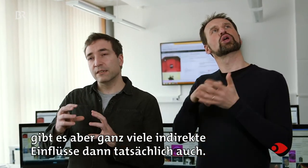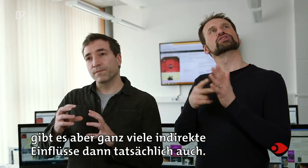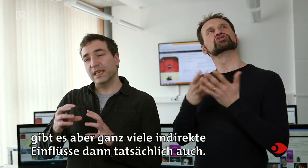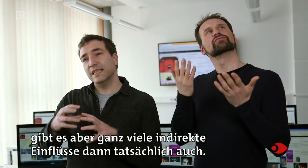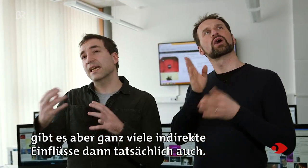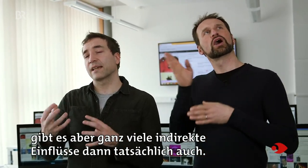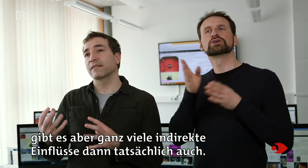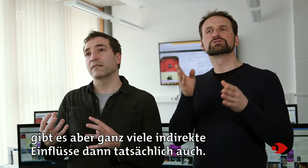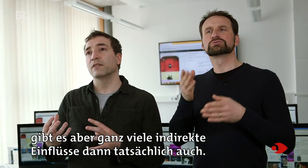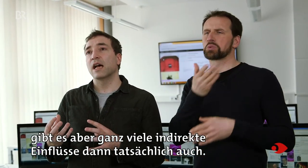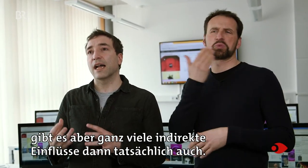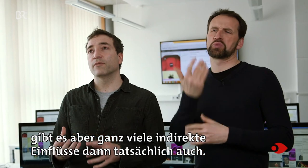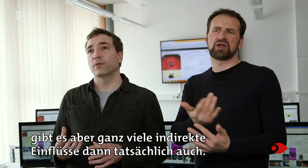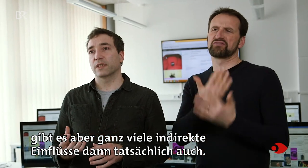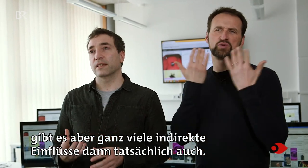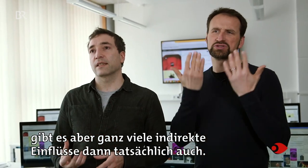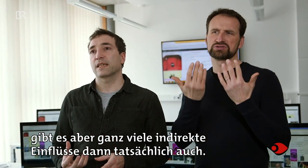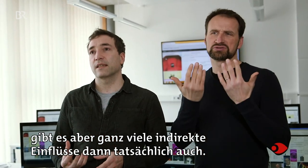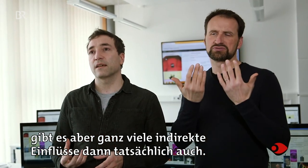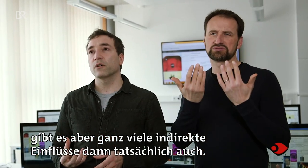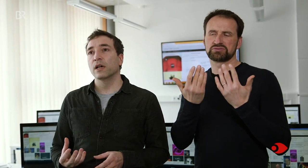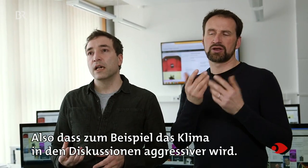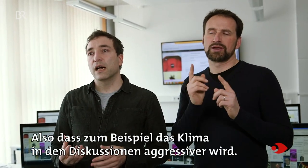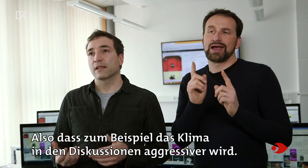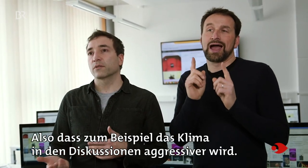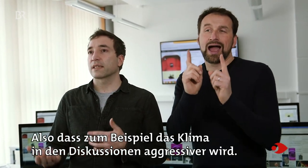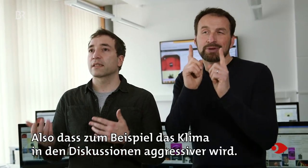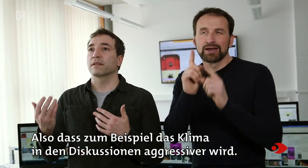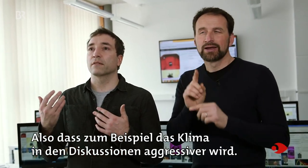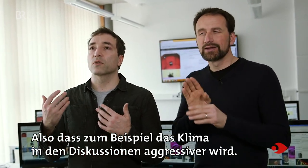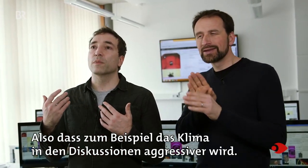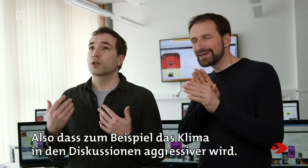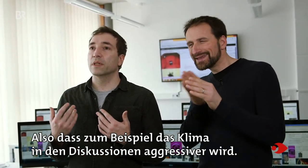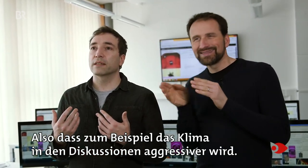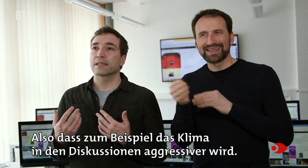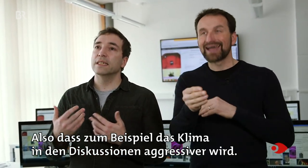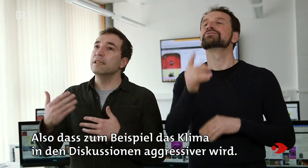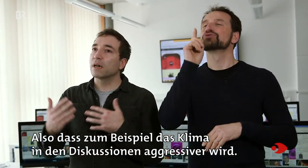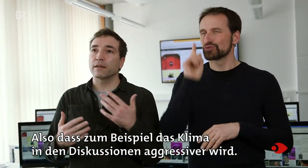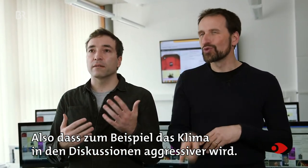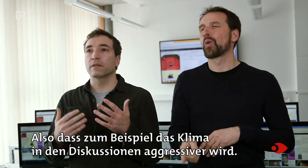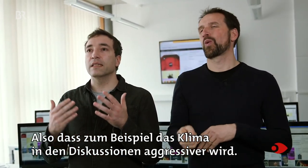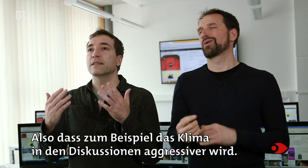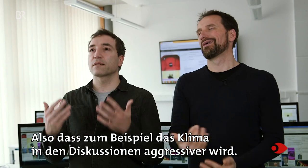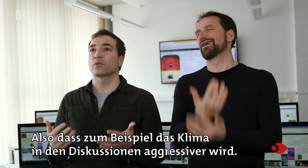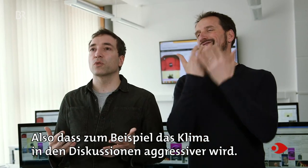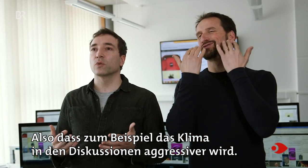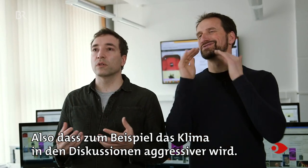indirekte Einflüsse dann tatsächlich auch. Also dass zum Beispiel das Klima in den Diskussionen